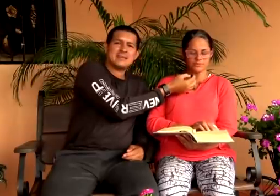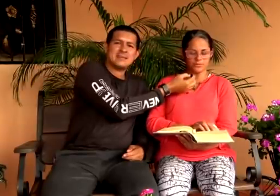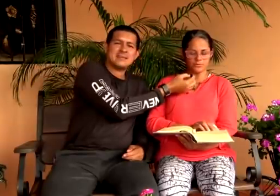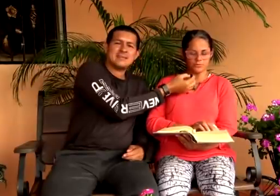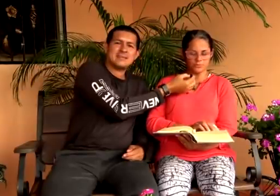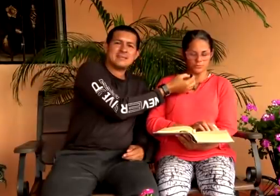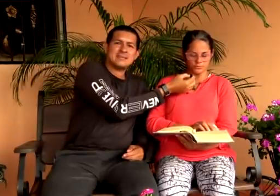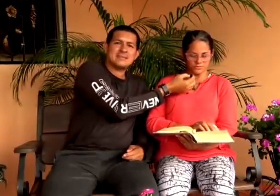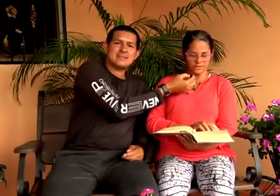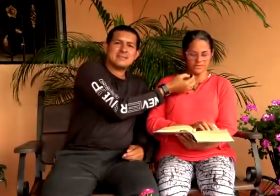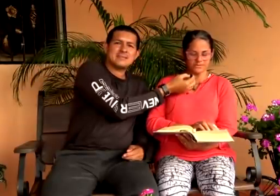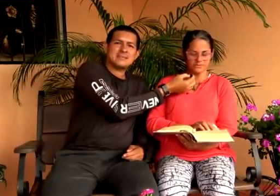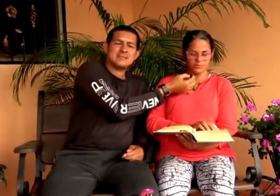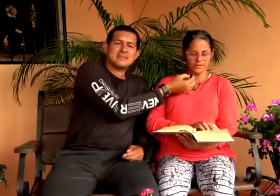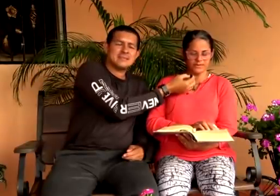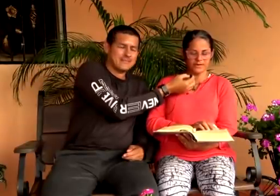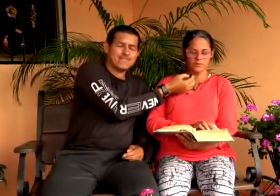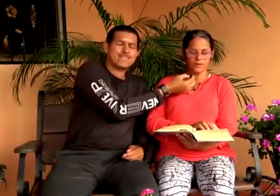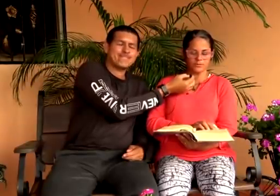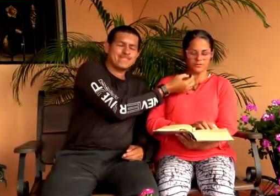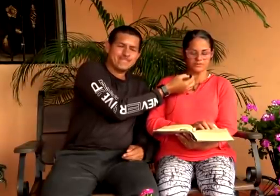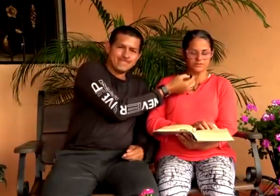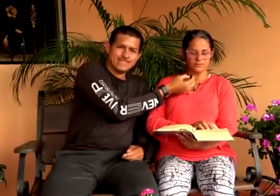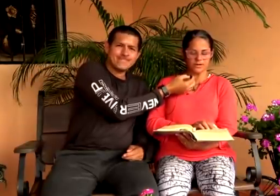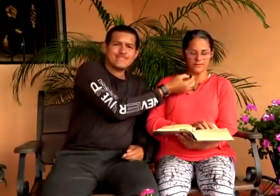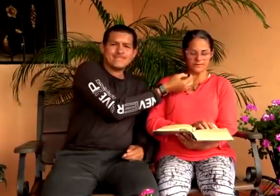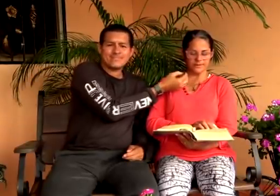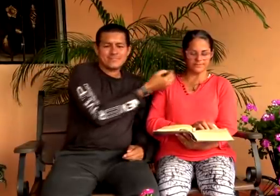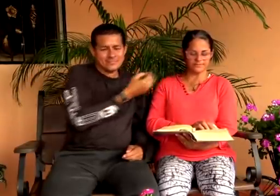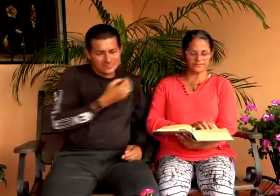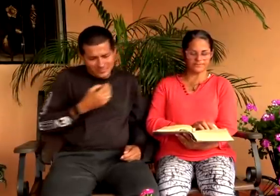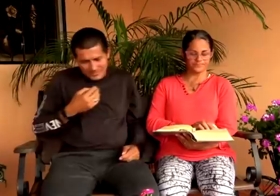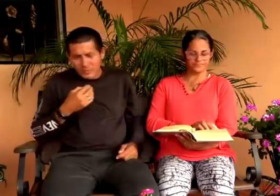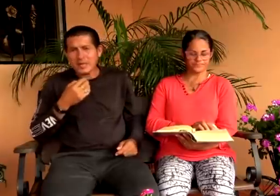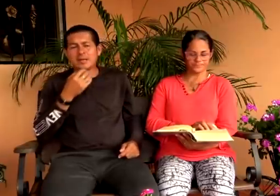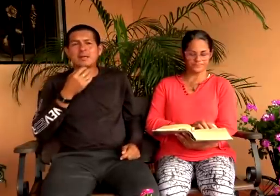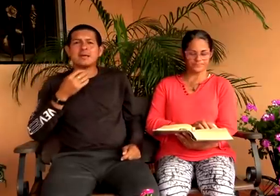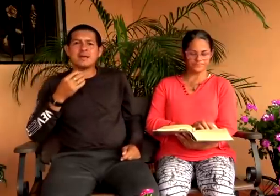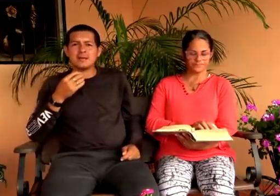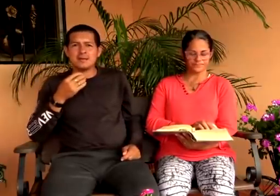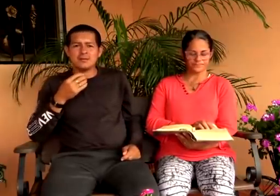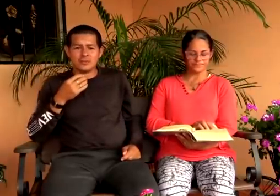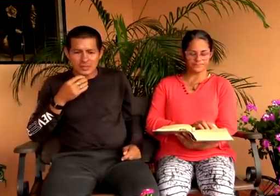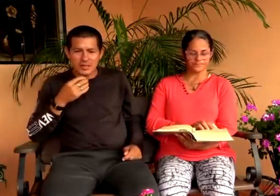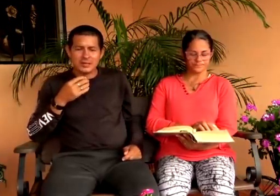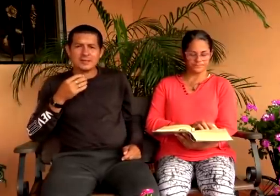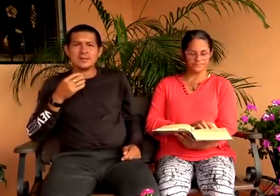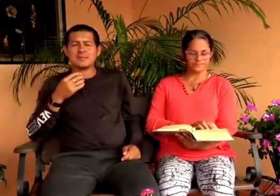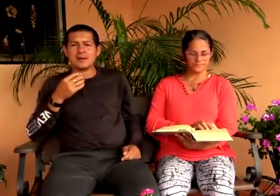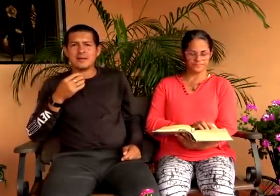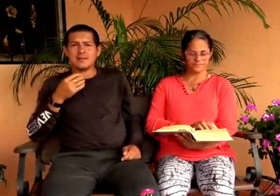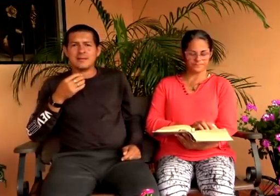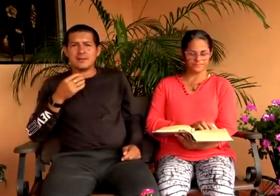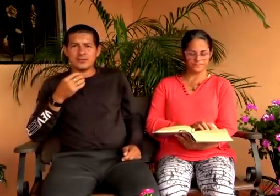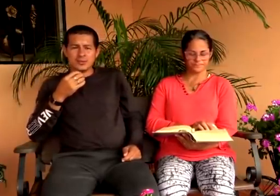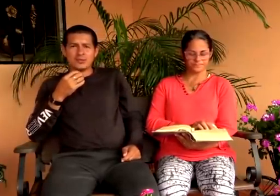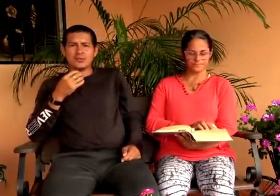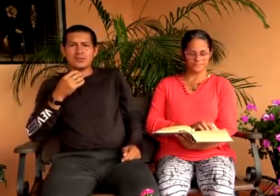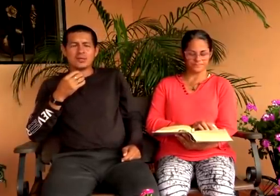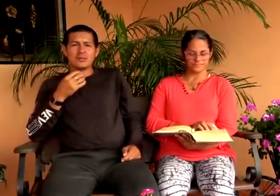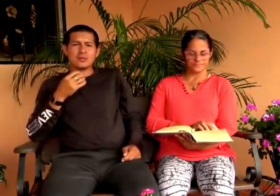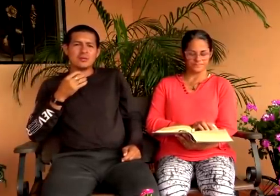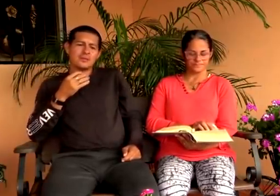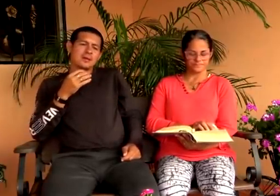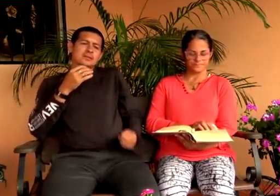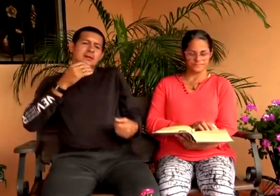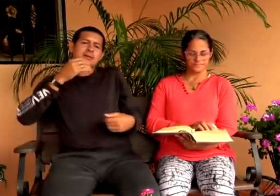eso ustedes no me creen cuando les digo la verdad no quieren creer no quieren aceptar nosotros